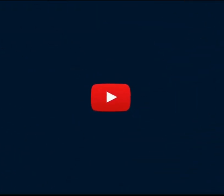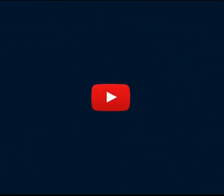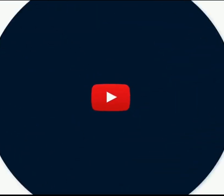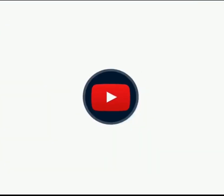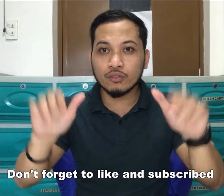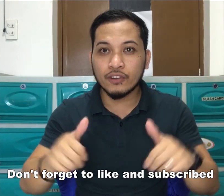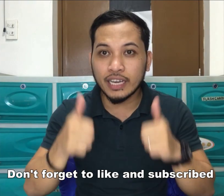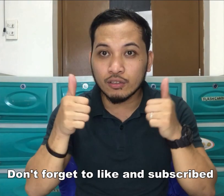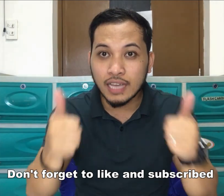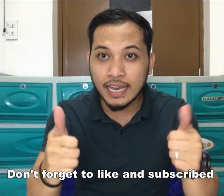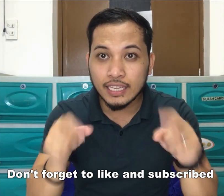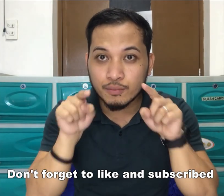Don't forget to like and subscribe.